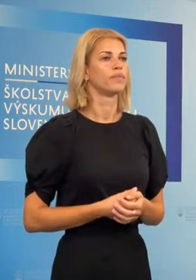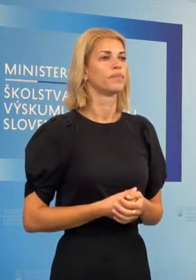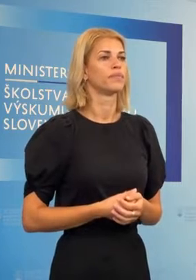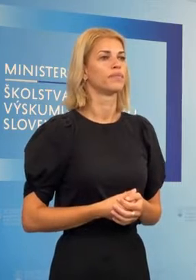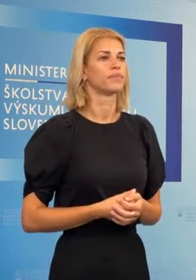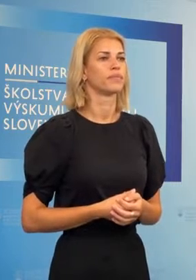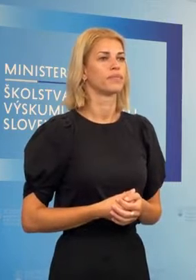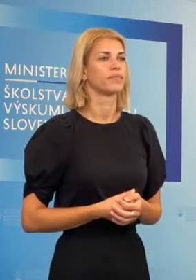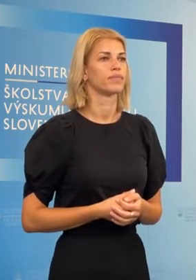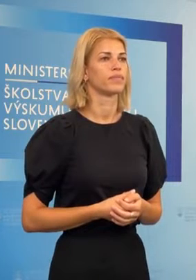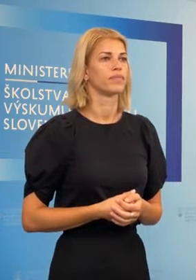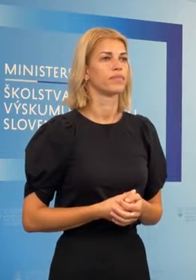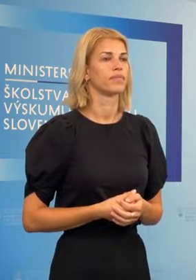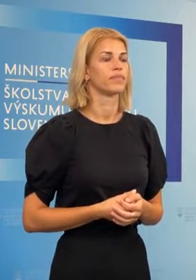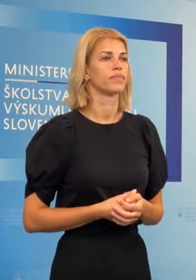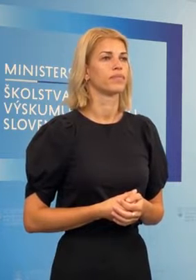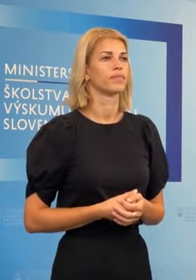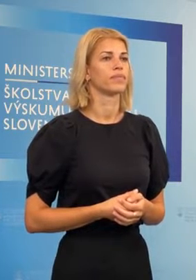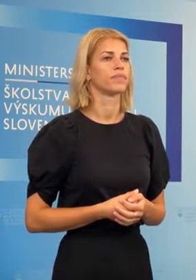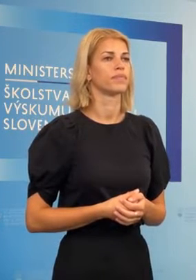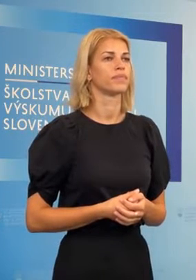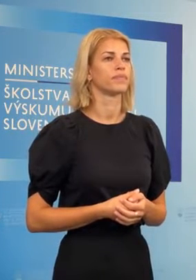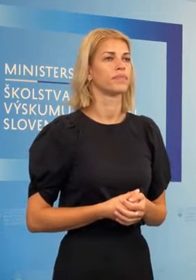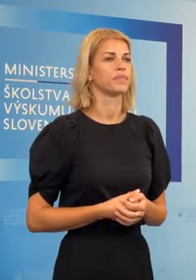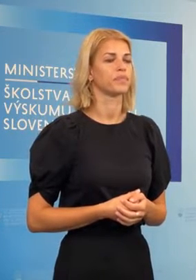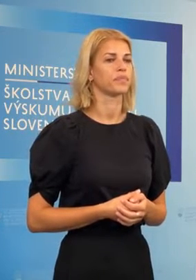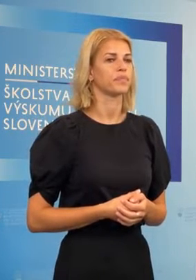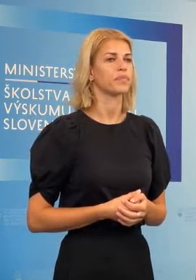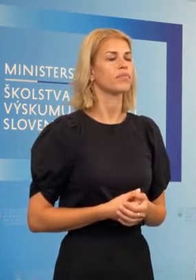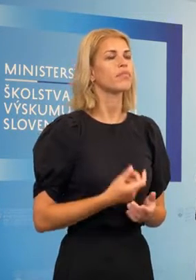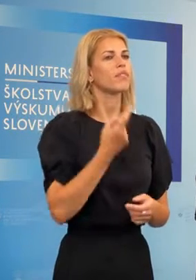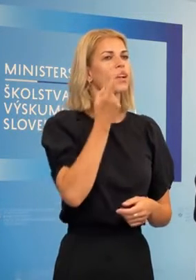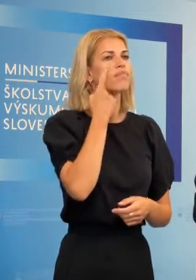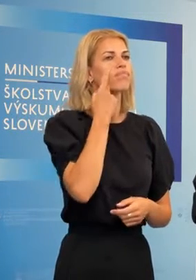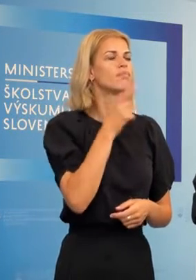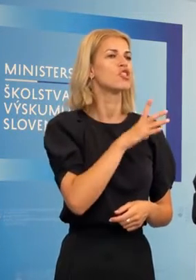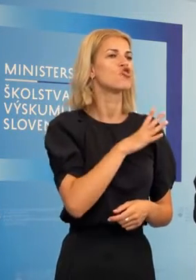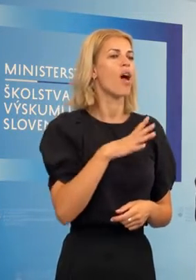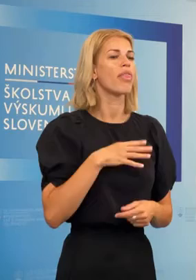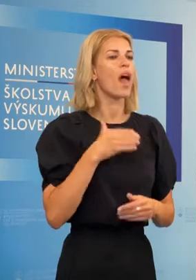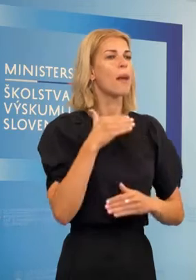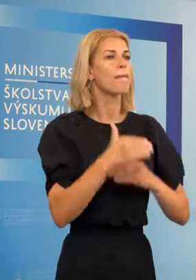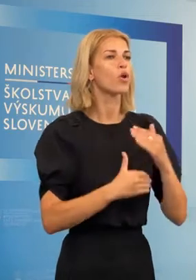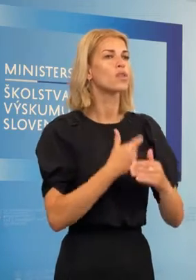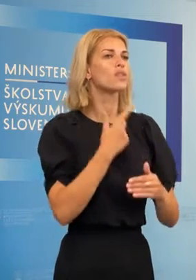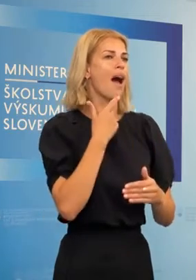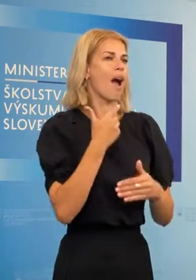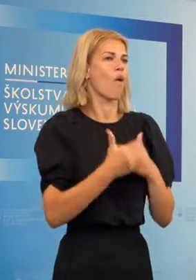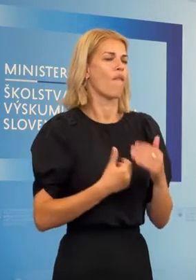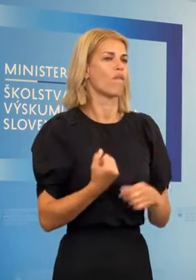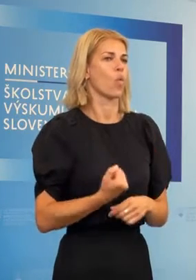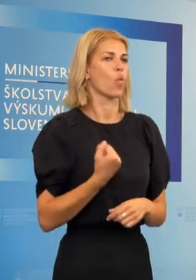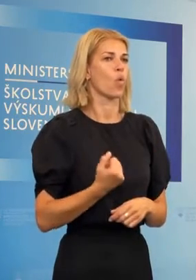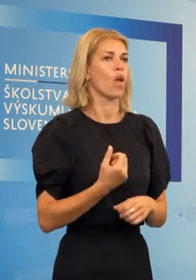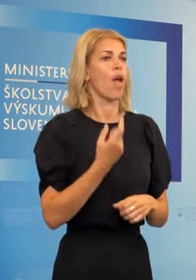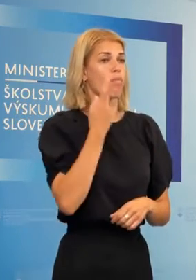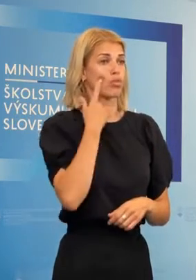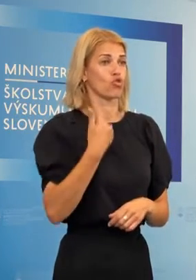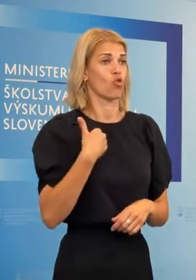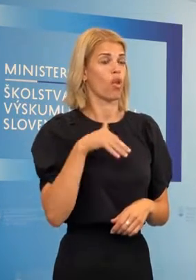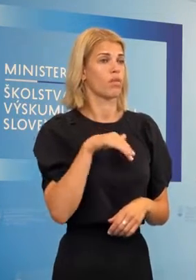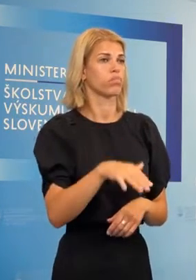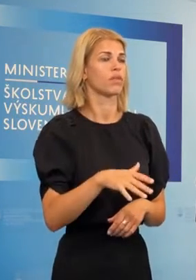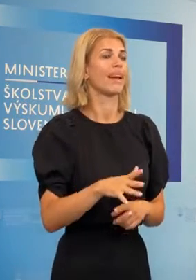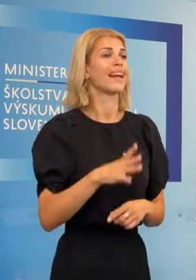predstaviť? To, čo je štandardne, ako ten proces prebieha, že školy, keď sú nejaké takéto krízové